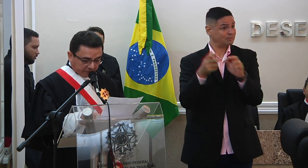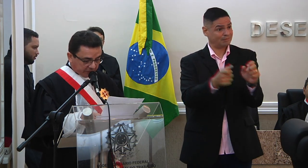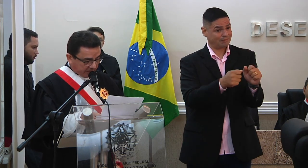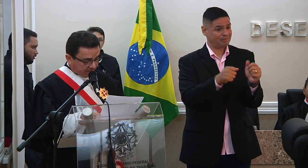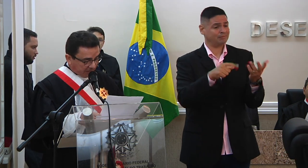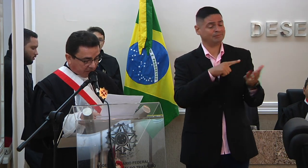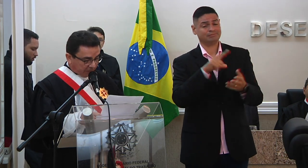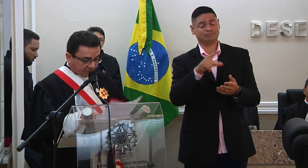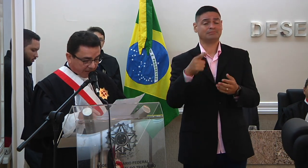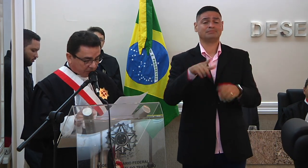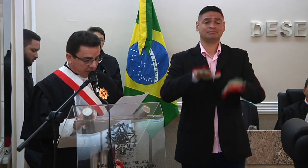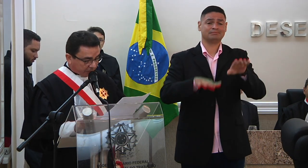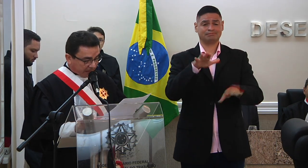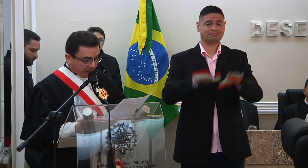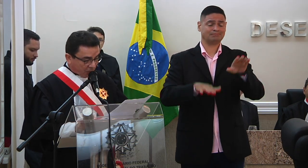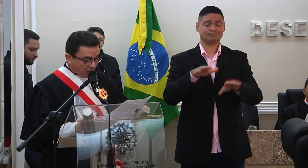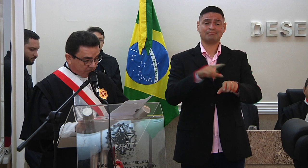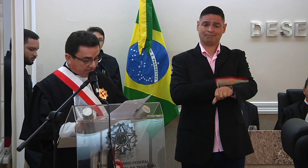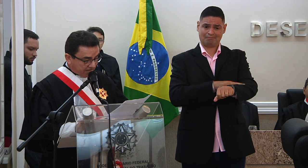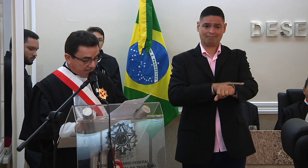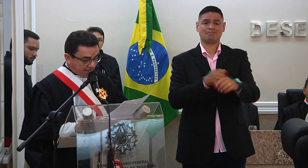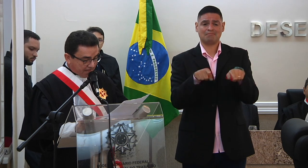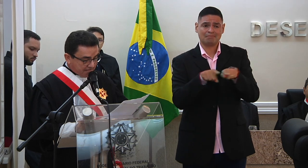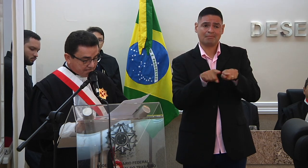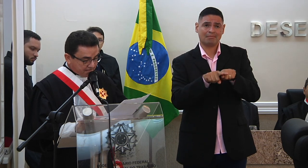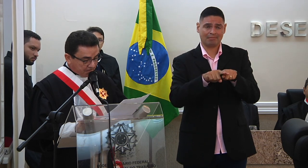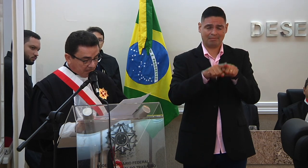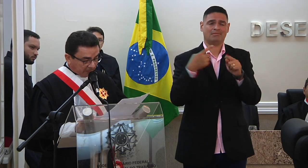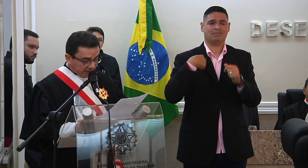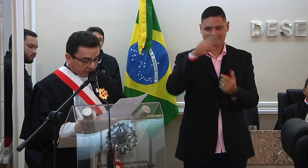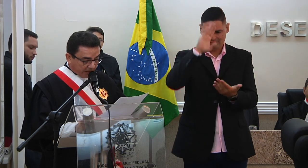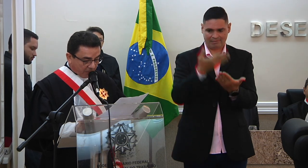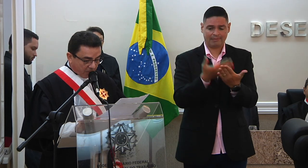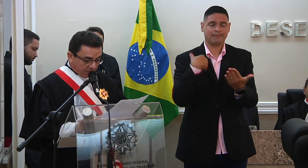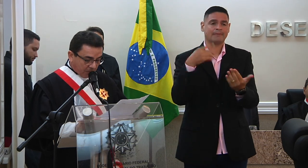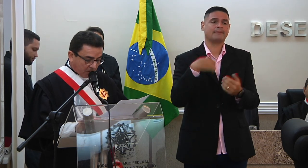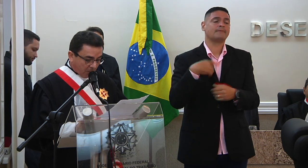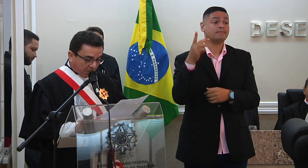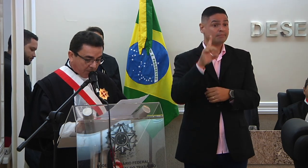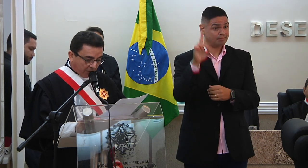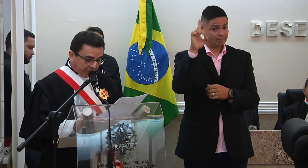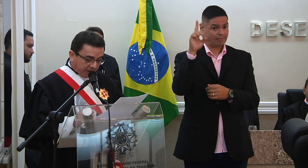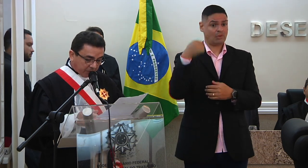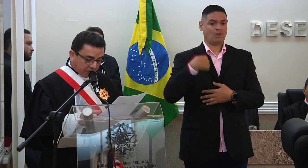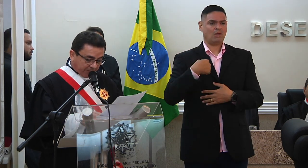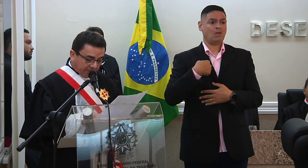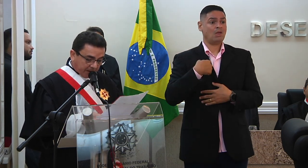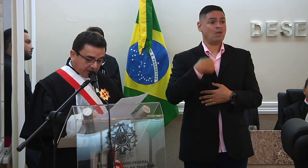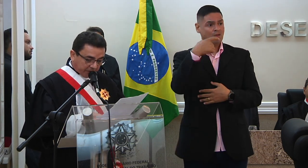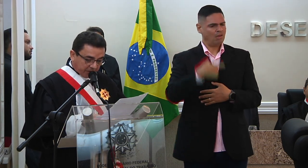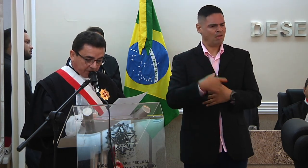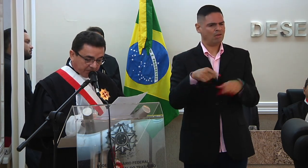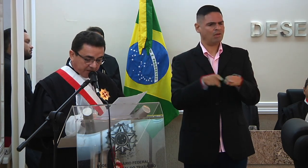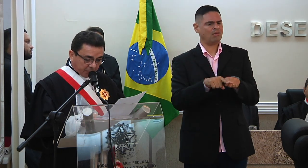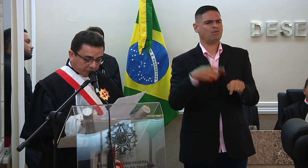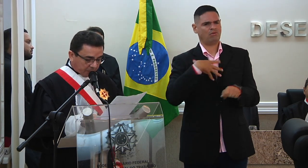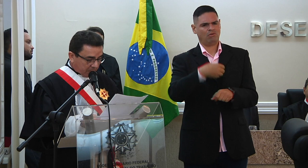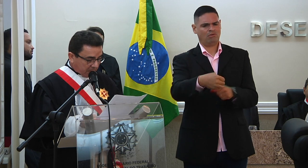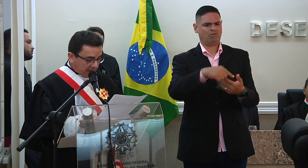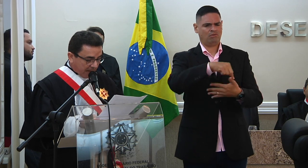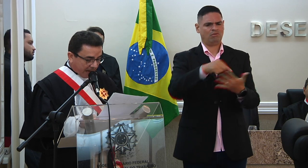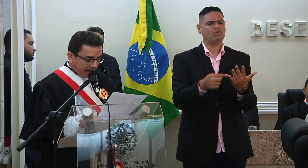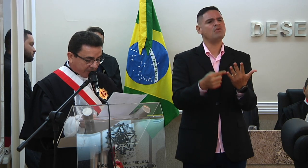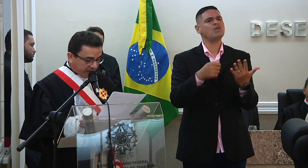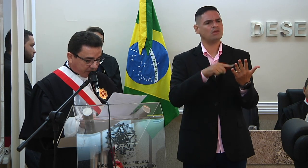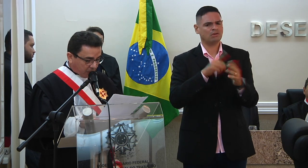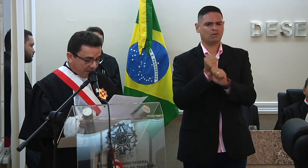de tolerância e de fé no nosso Criador sendo eu o primogênito de uma família de cinco filhos